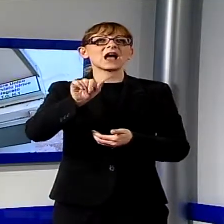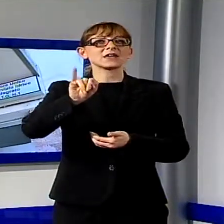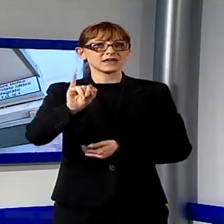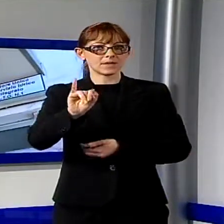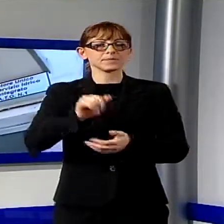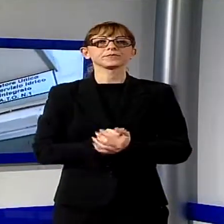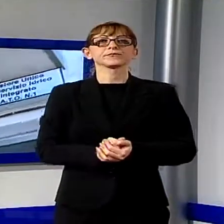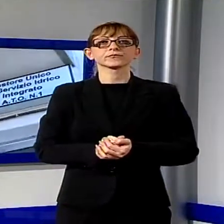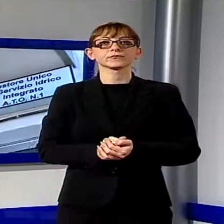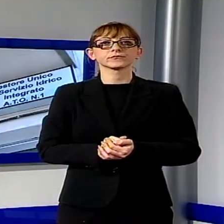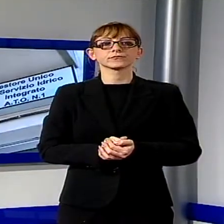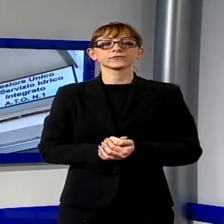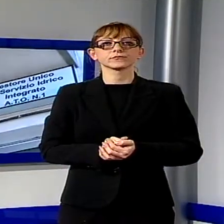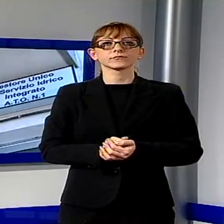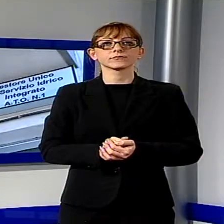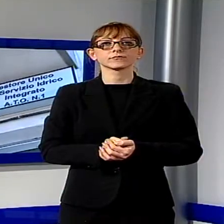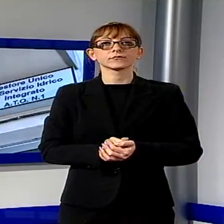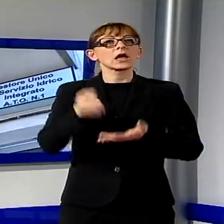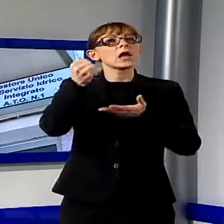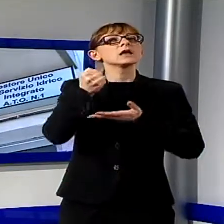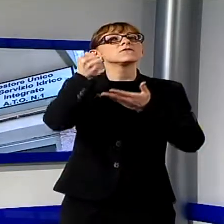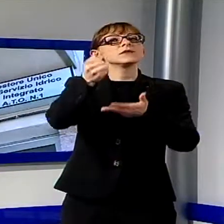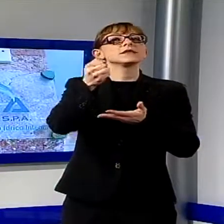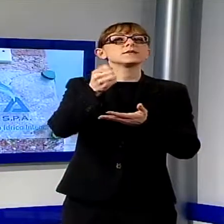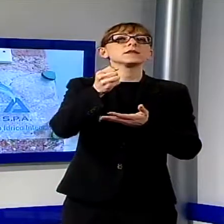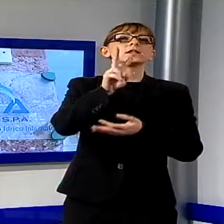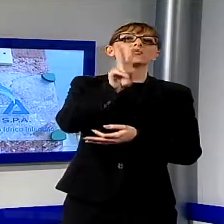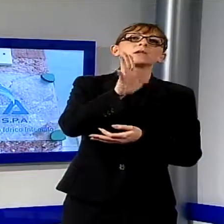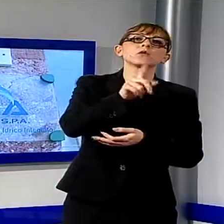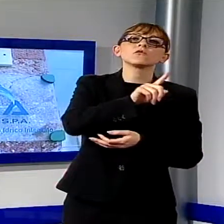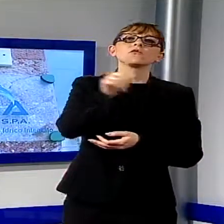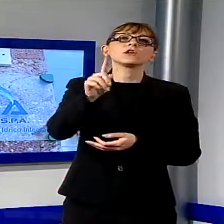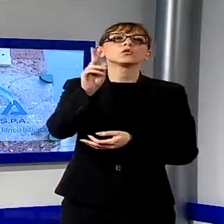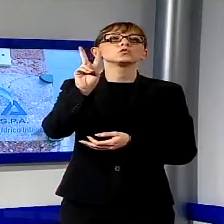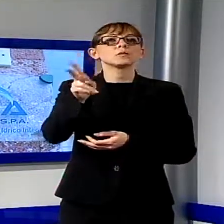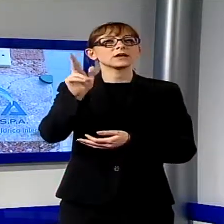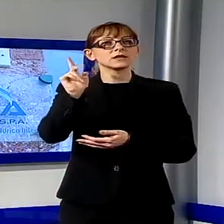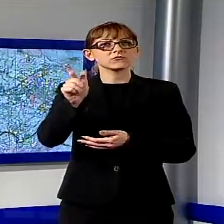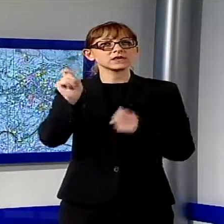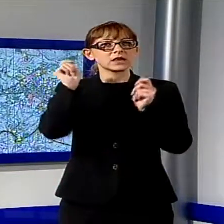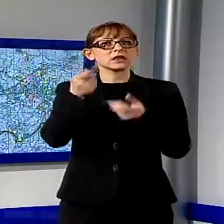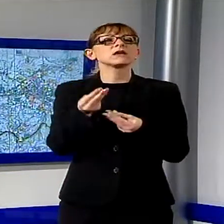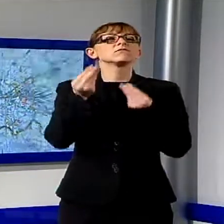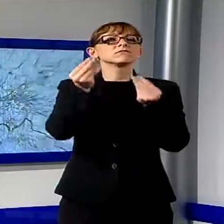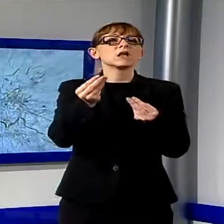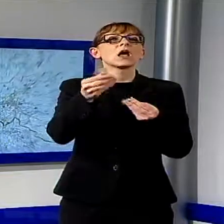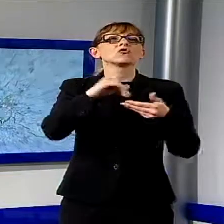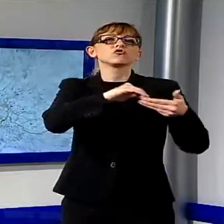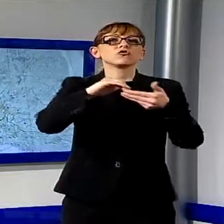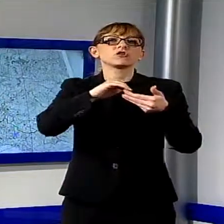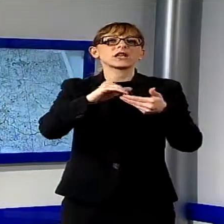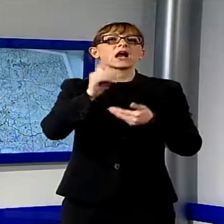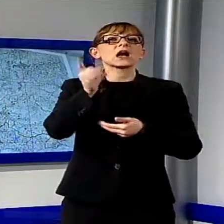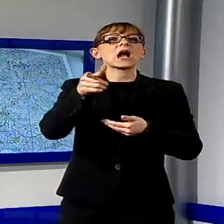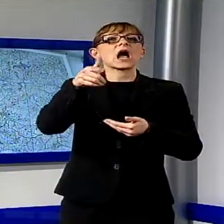107 milioni di euro di investimenti nel triennio che va dal 2015 al 2017. Li ha annunciati Gaia,